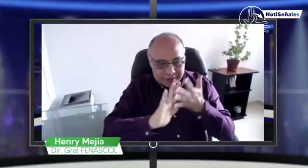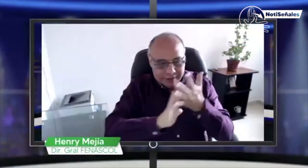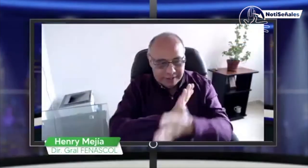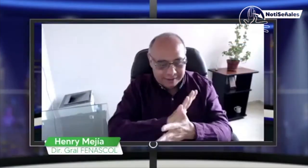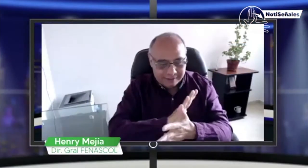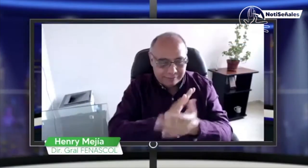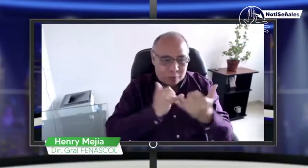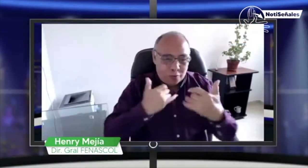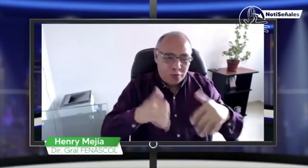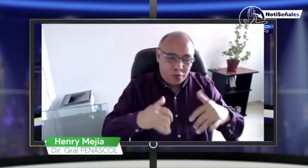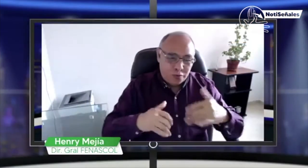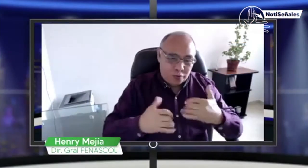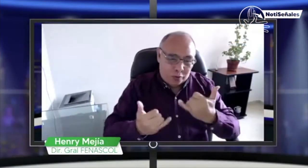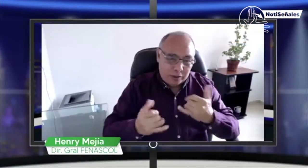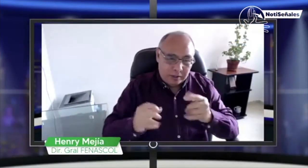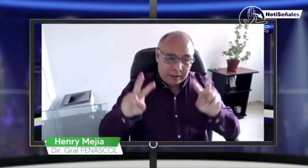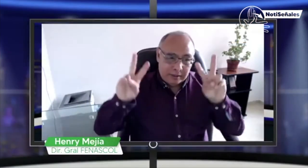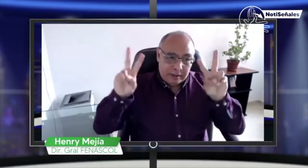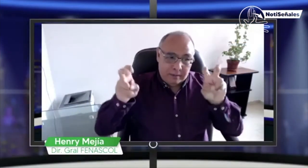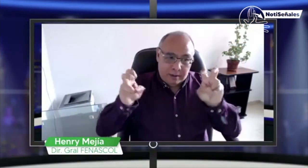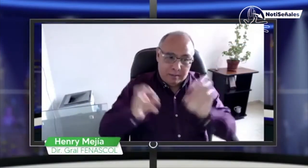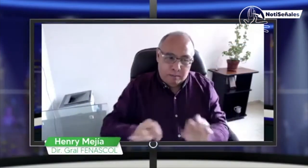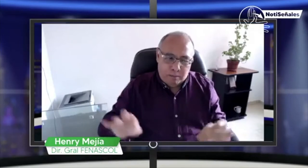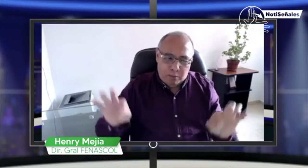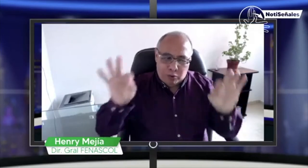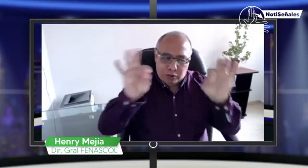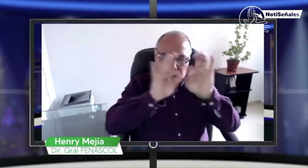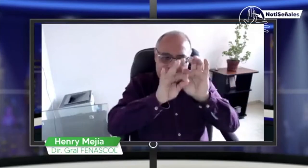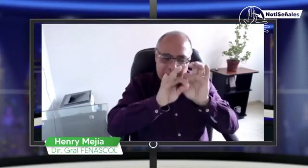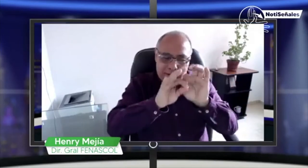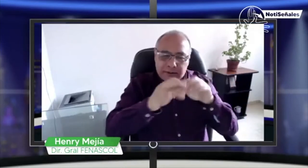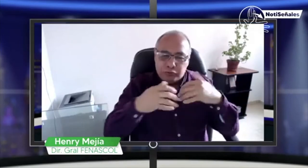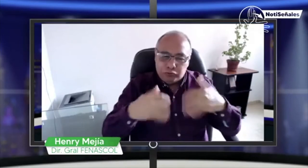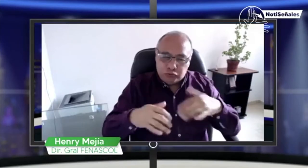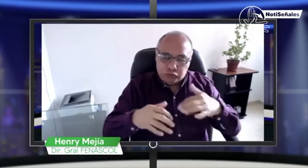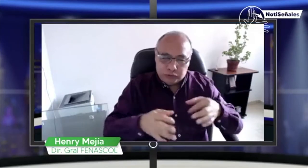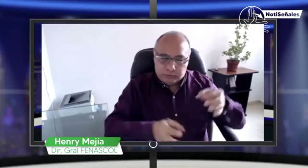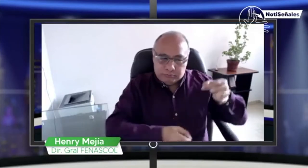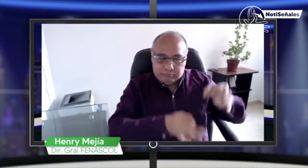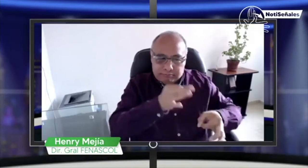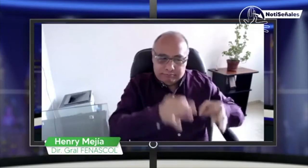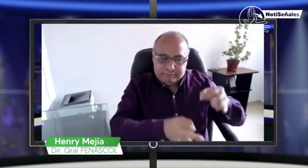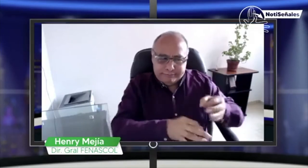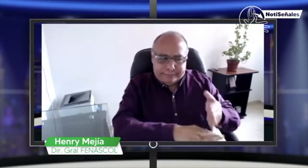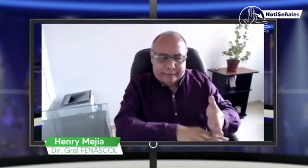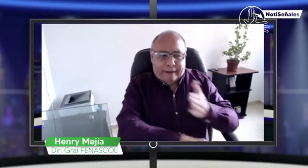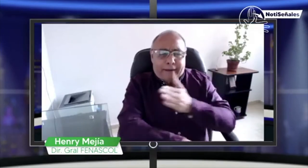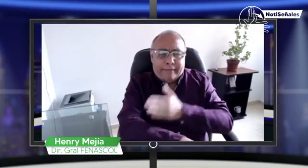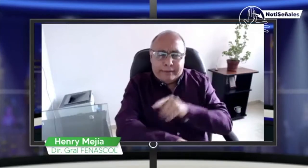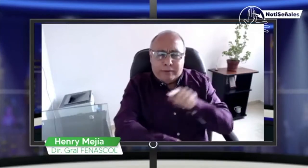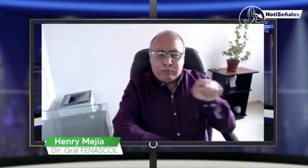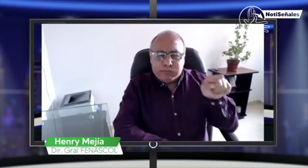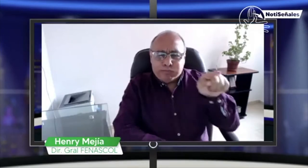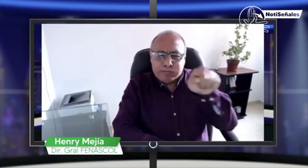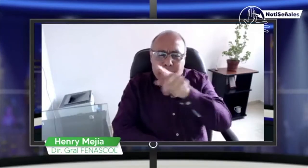visualizando en esta emisión de Noticeñales. Este tema que mencionas es muy importante, el tema de